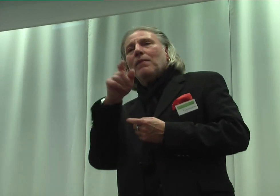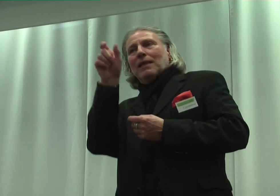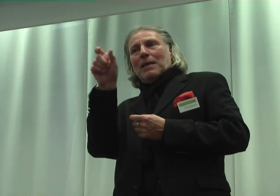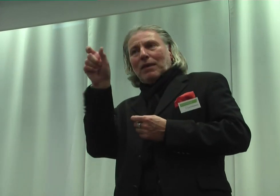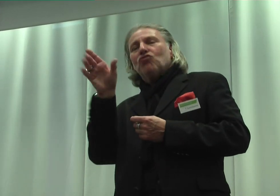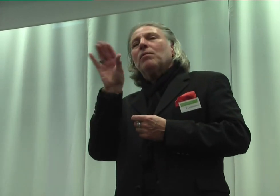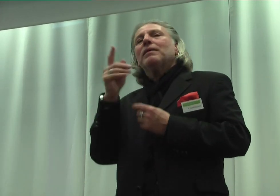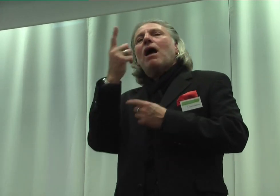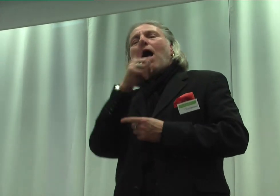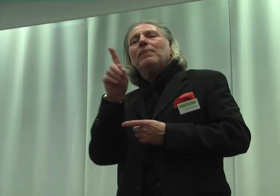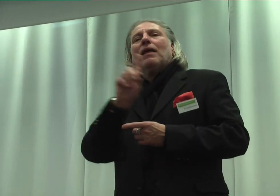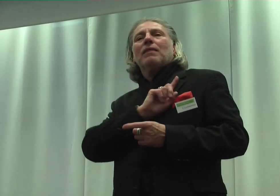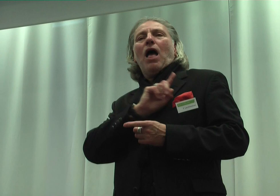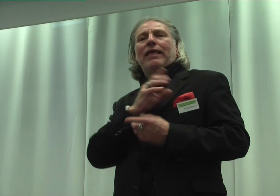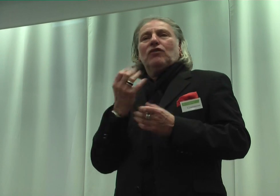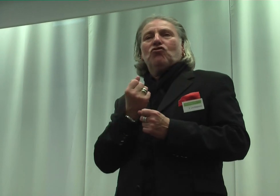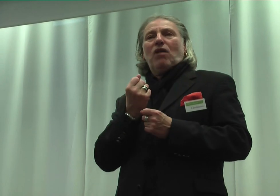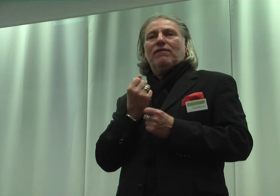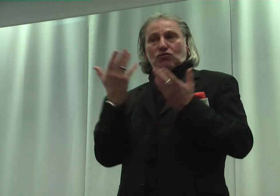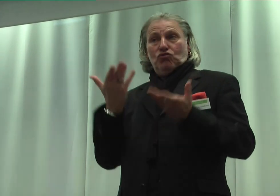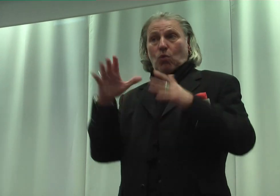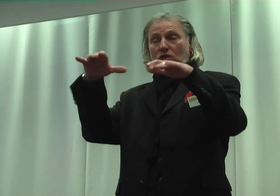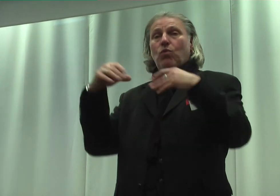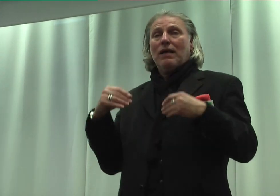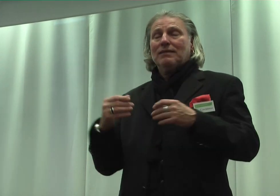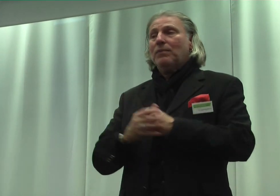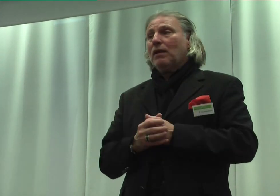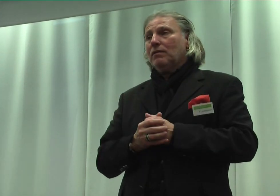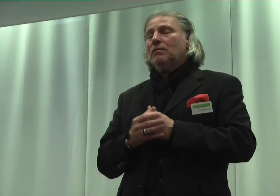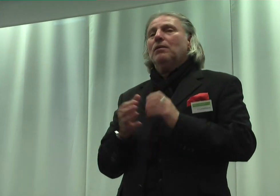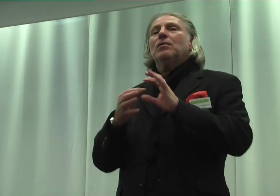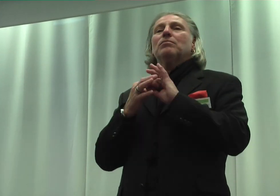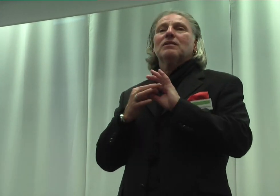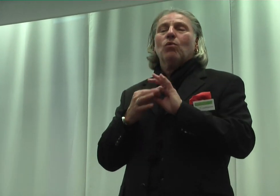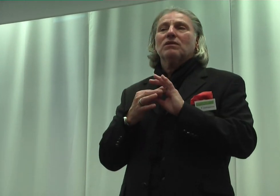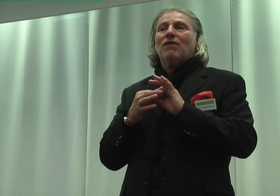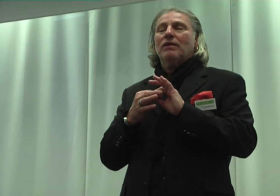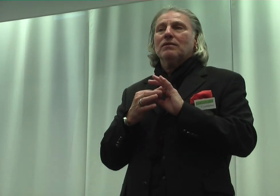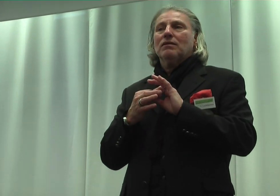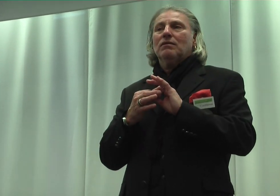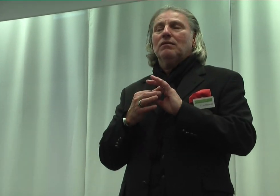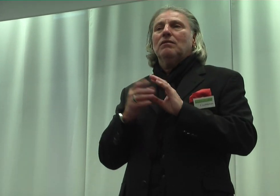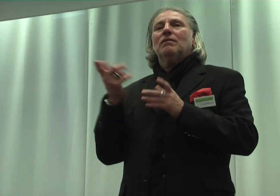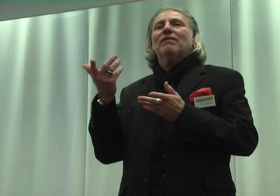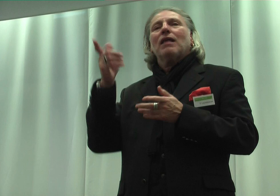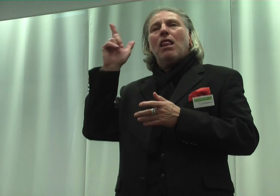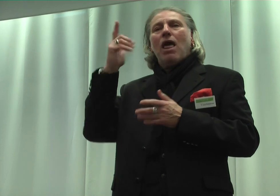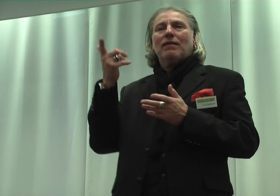anderen Eigenschaften zu akzeptieren bzw. den Lateinernis unterscheiden, zu